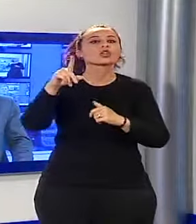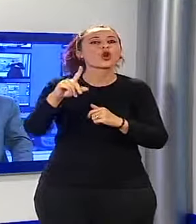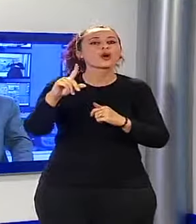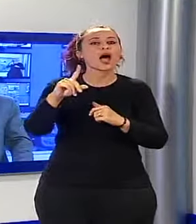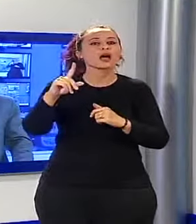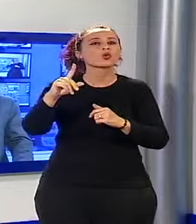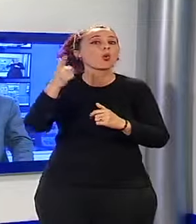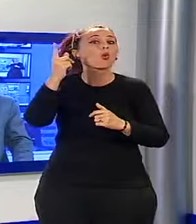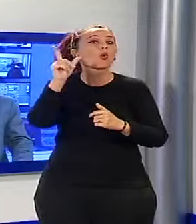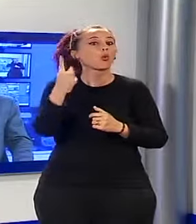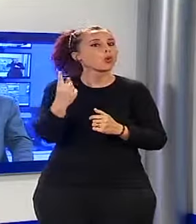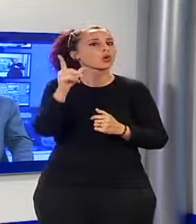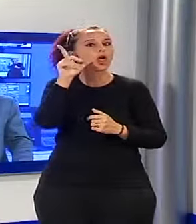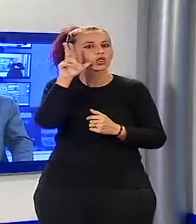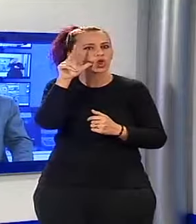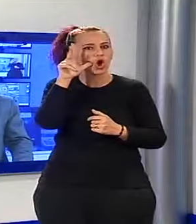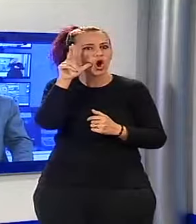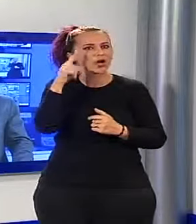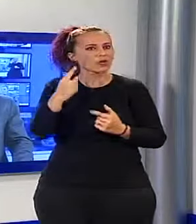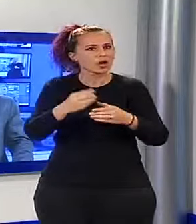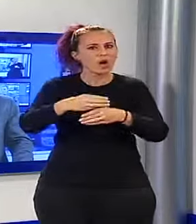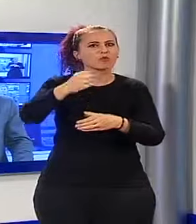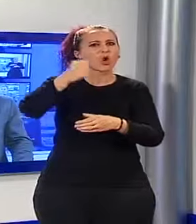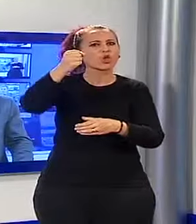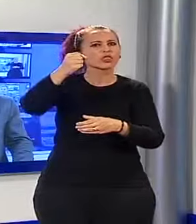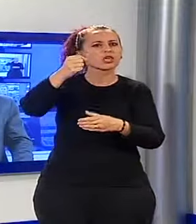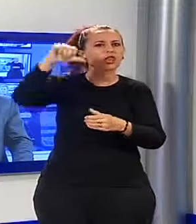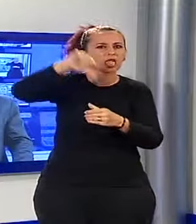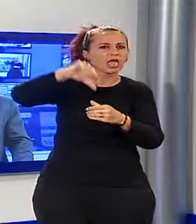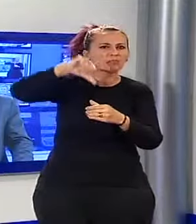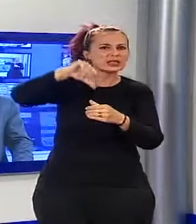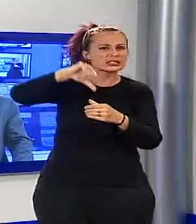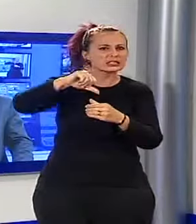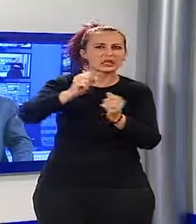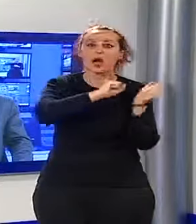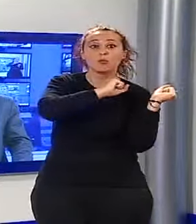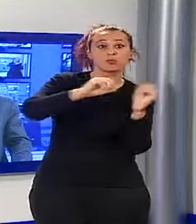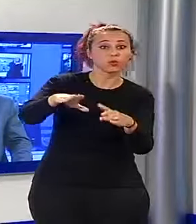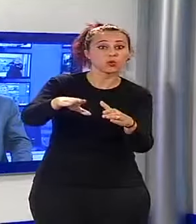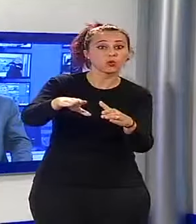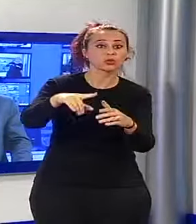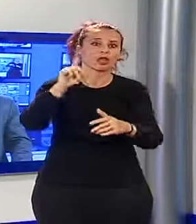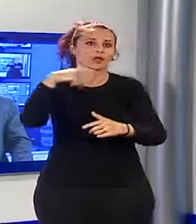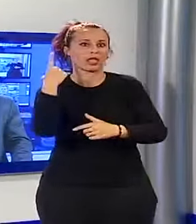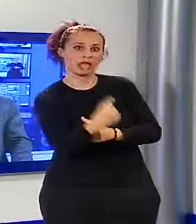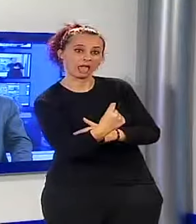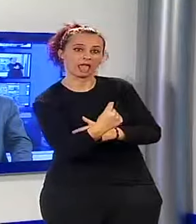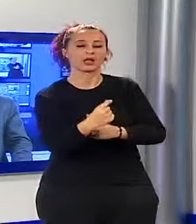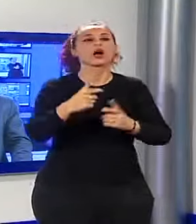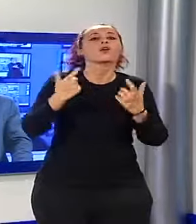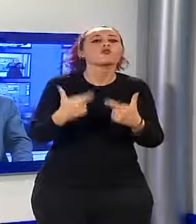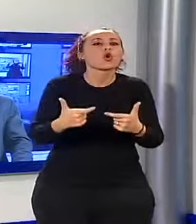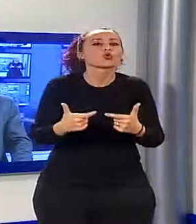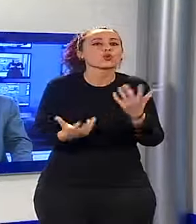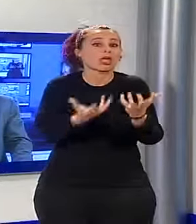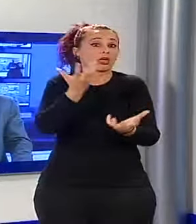Luca. Una donna ha gettato una bottiglia incendiaria all'interno della chiesa e poi è fuggita. Fortunatamente l'incendio è stato subito